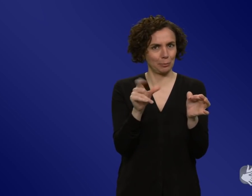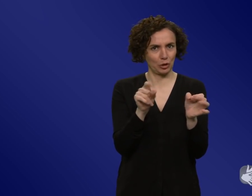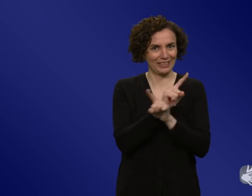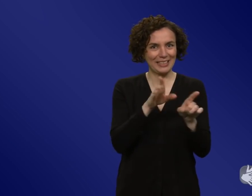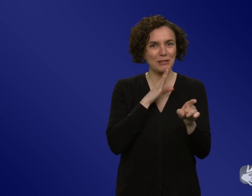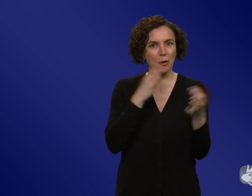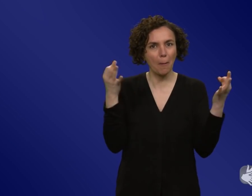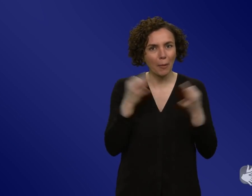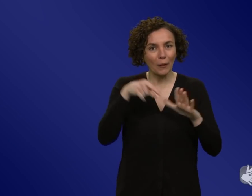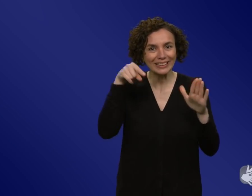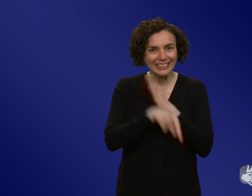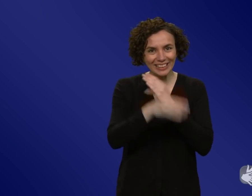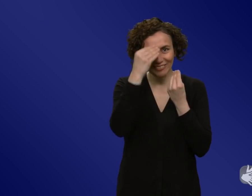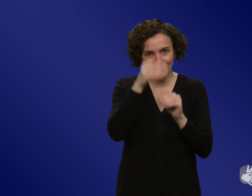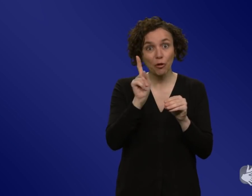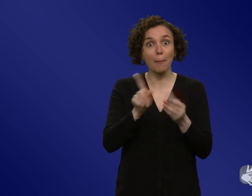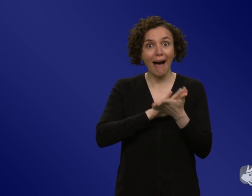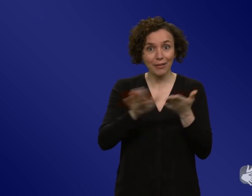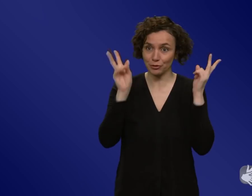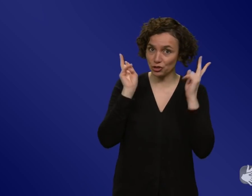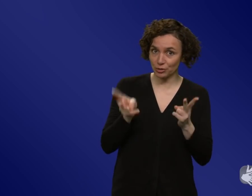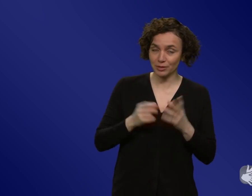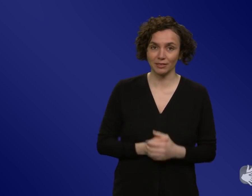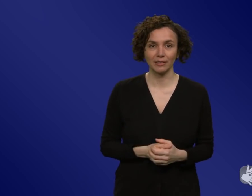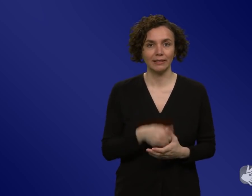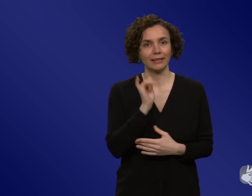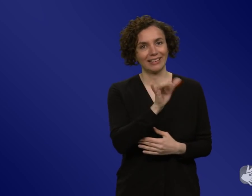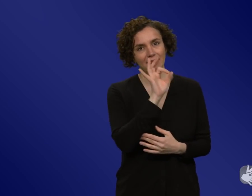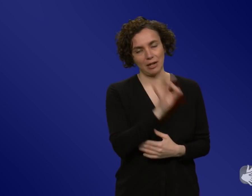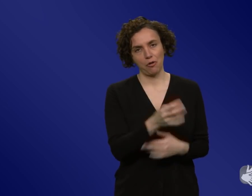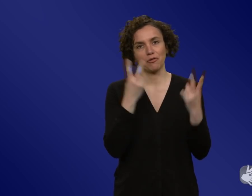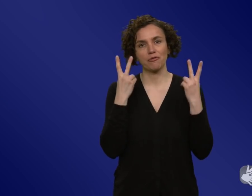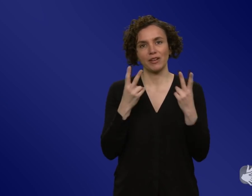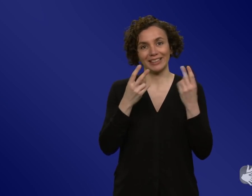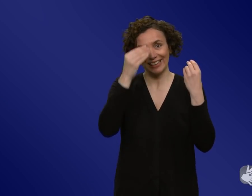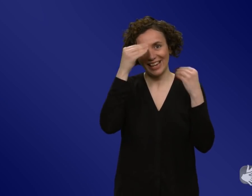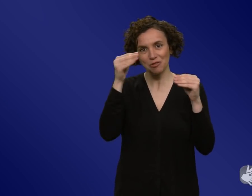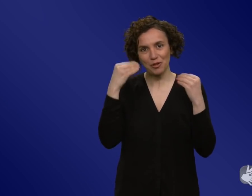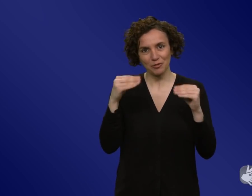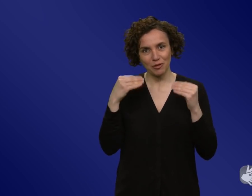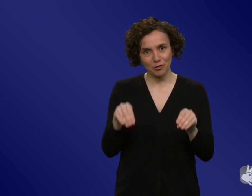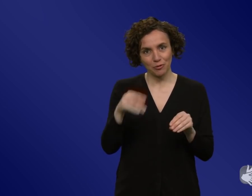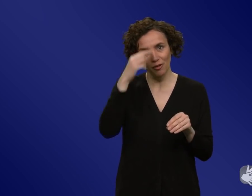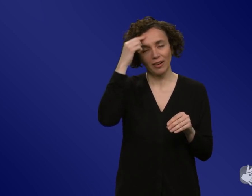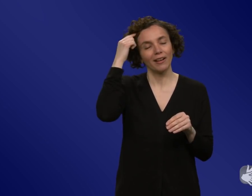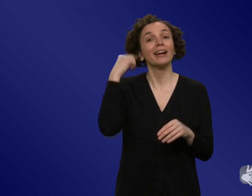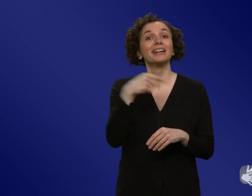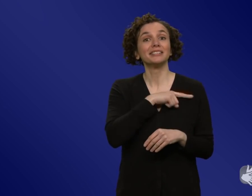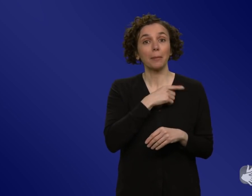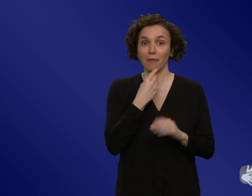damit nicht gemeint, sondern dass man die Fakten, die man rüberbringen will oder diskutieren will, dass man das halt möglichst gut erklärt macht und möglichst unkompliziert.